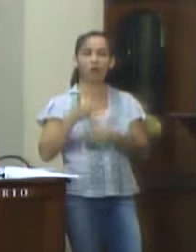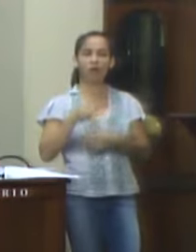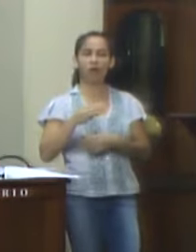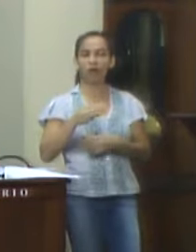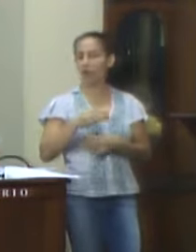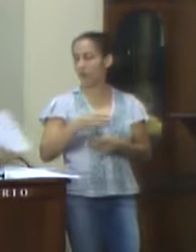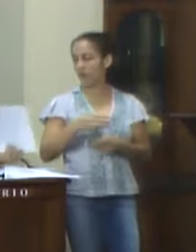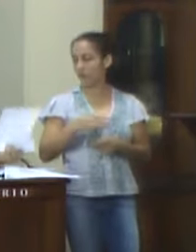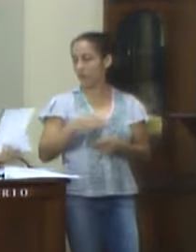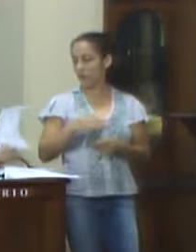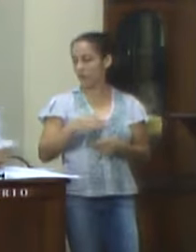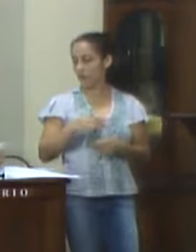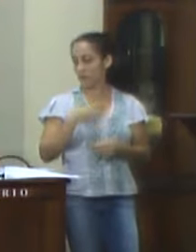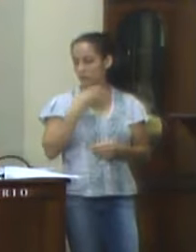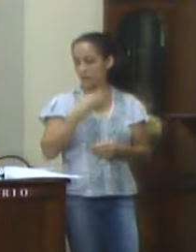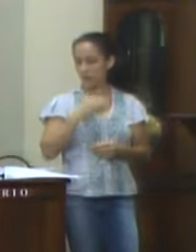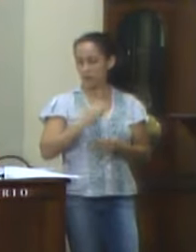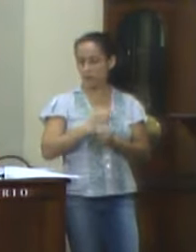vereador professor Rafael.